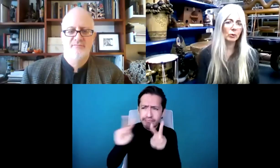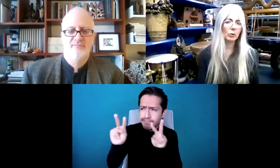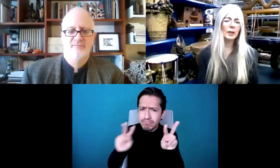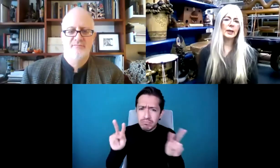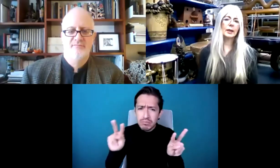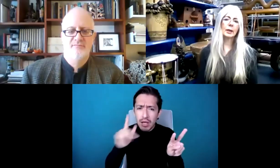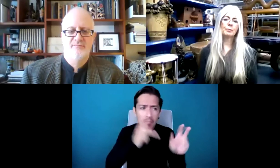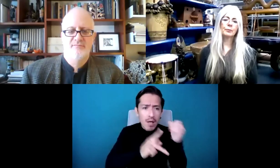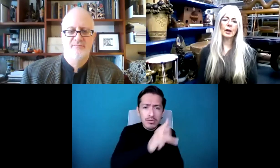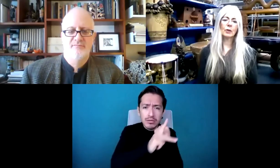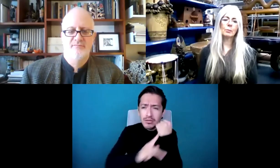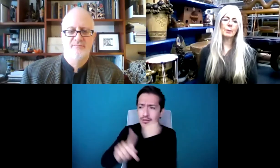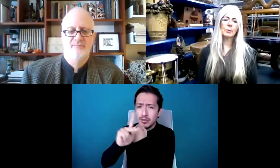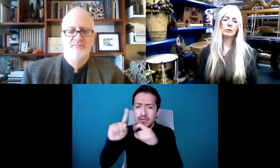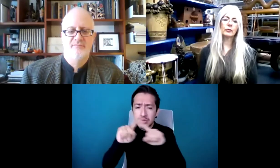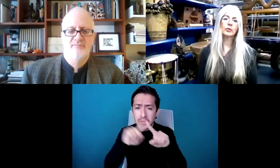en países. Por ejemplo,